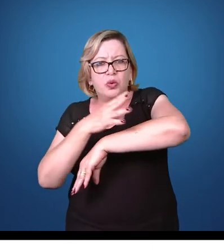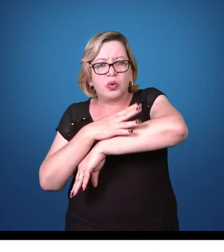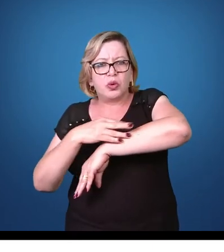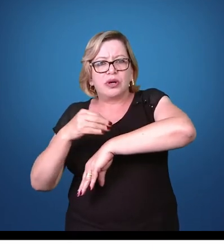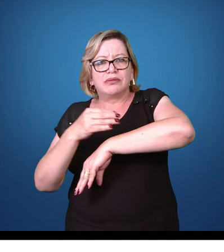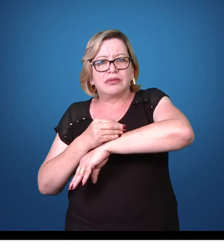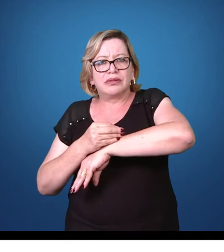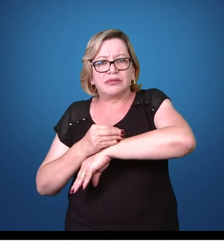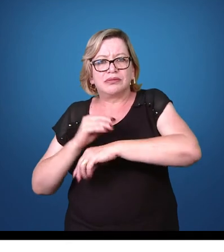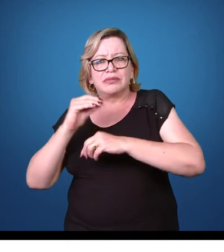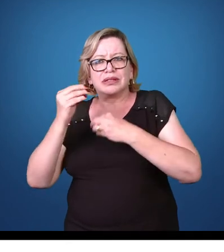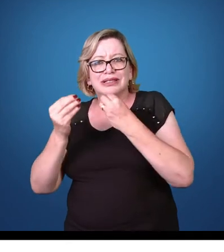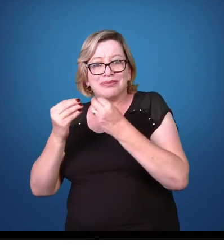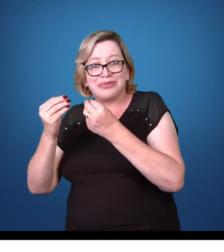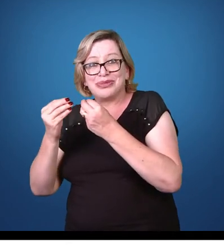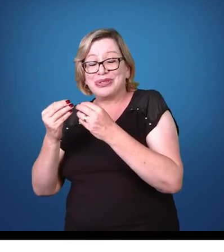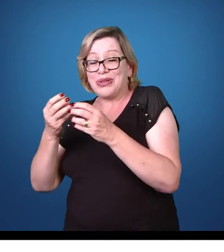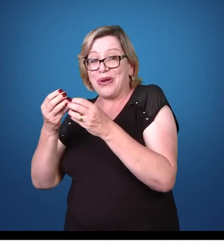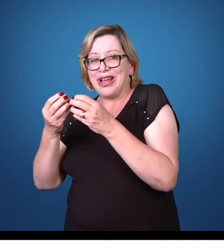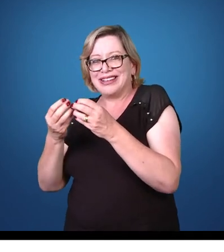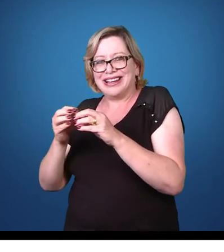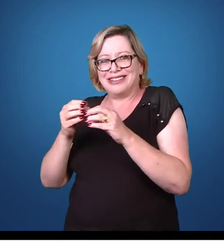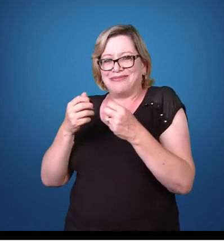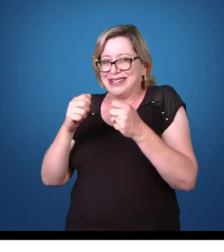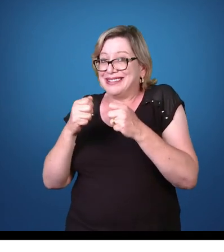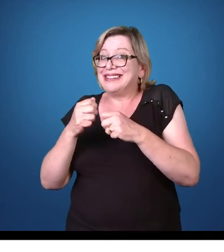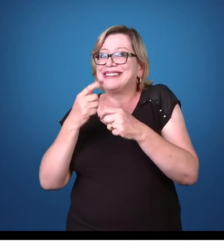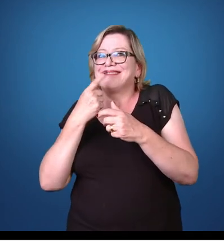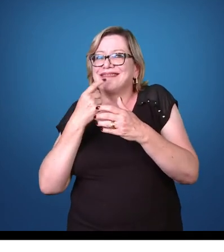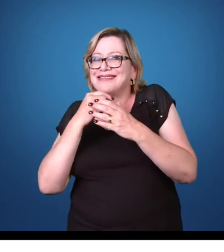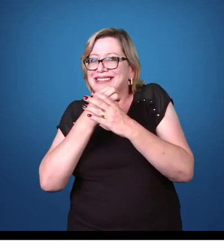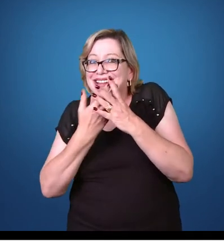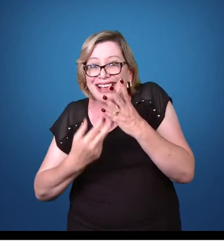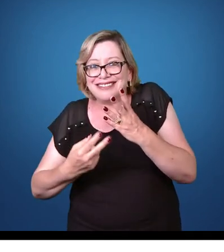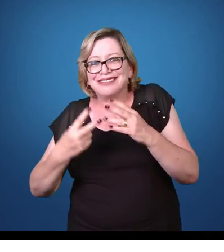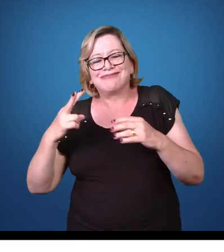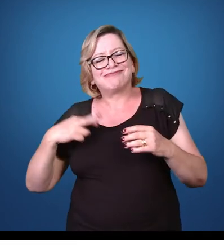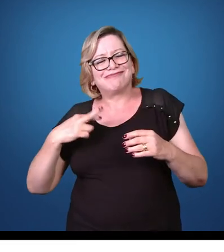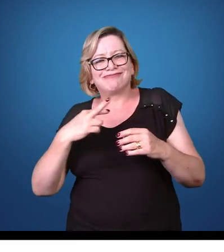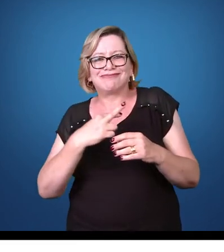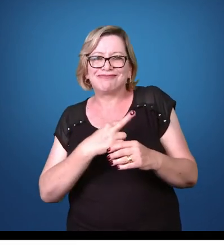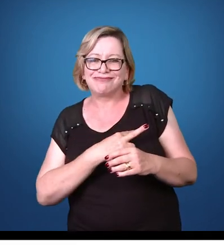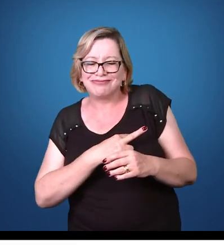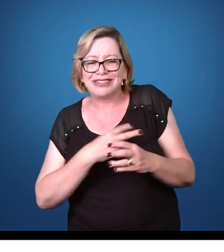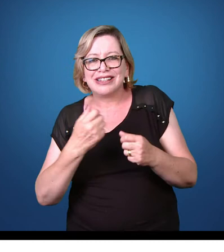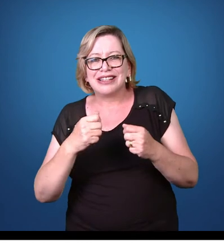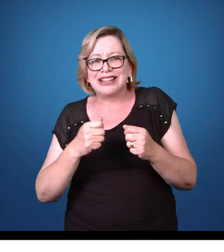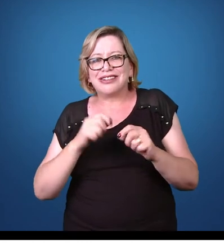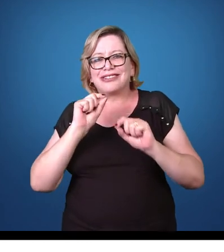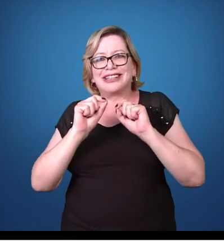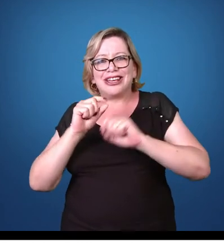sangue para maturar os seus ovos. Eles precisam de proteínas, então são as fêmeas as